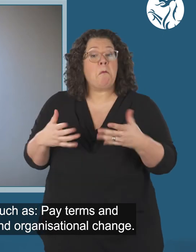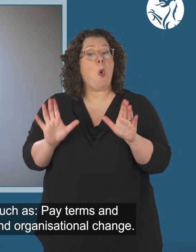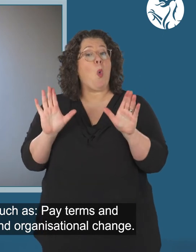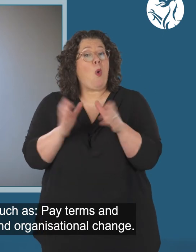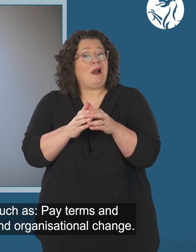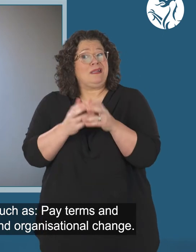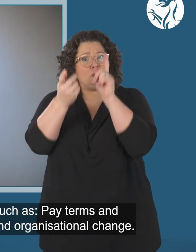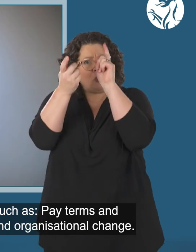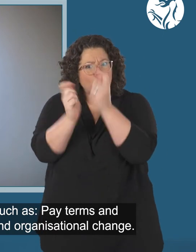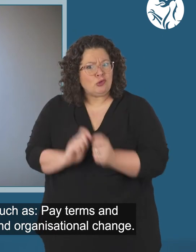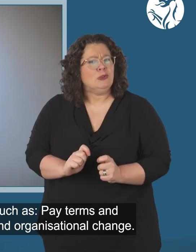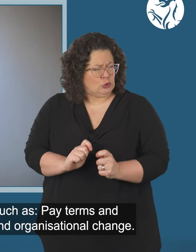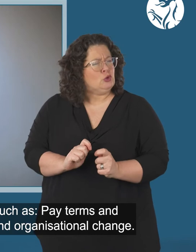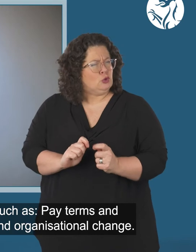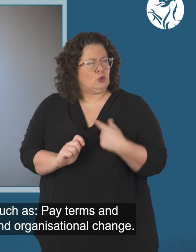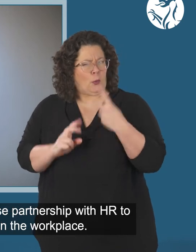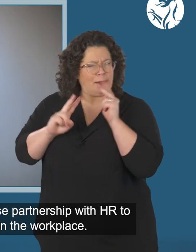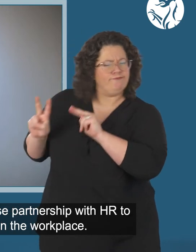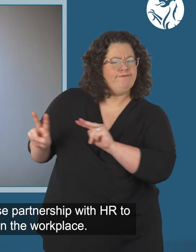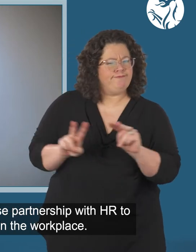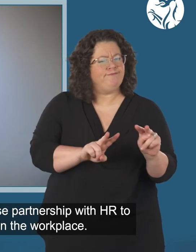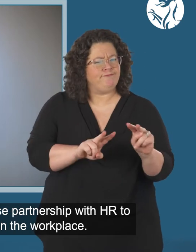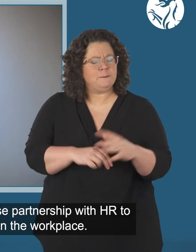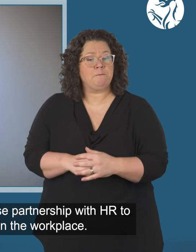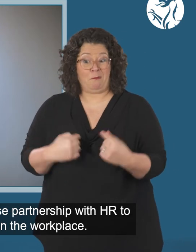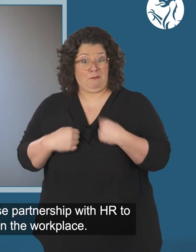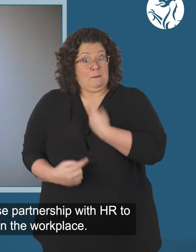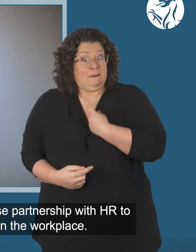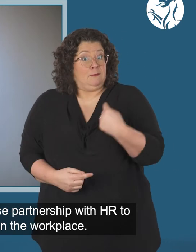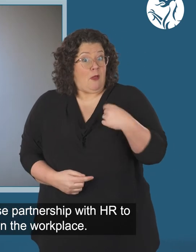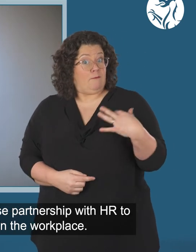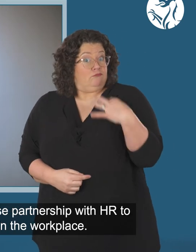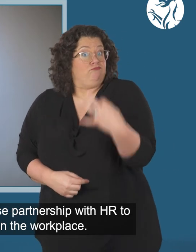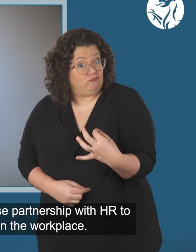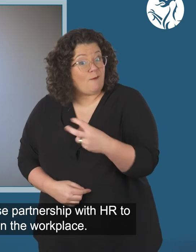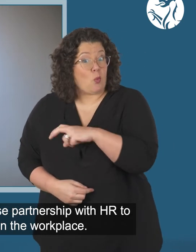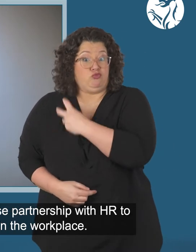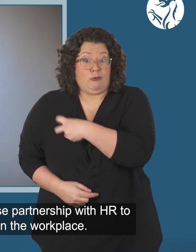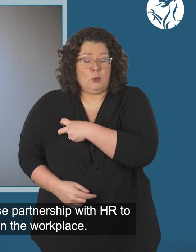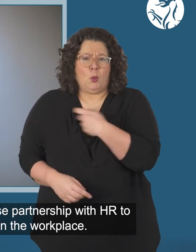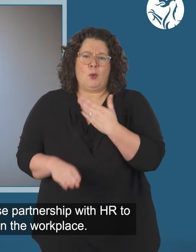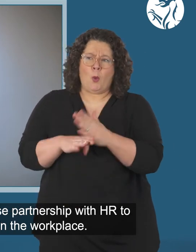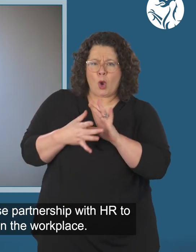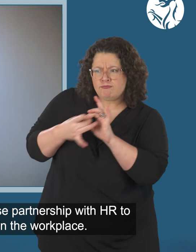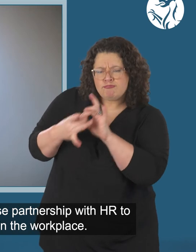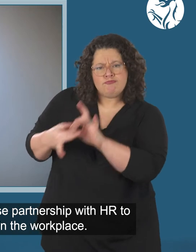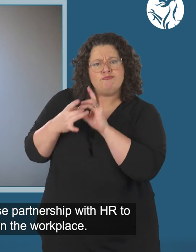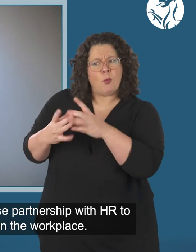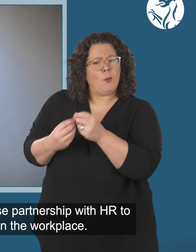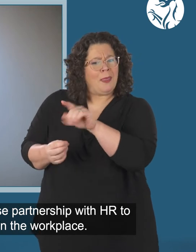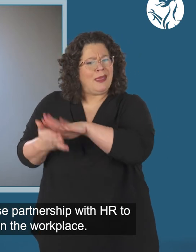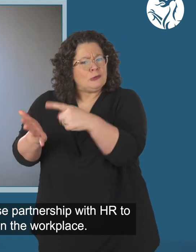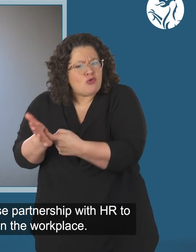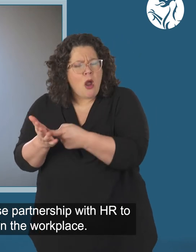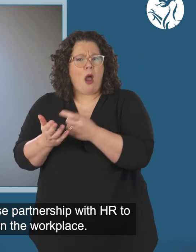a newydd sefydliadol. As a trade union official, I work in close partnership with HR to give my members a real